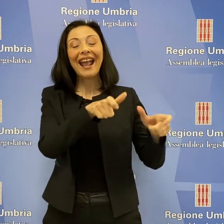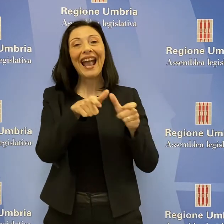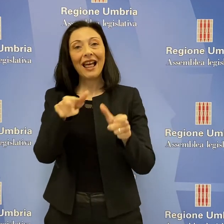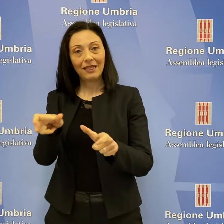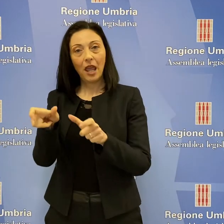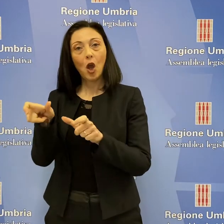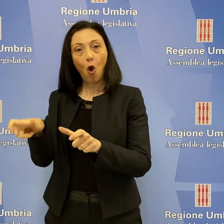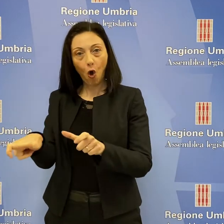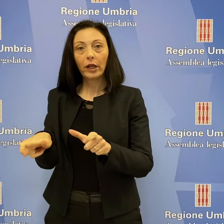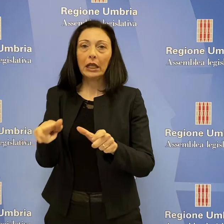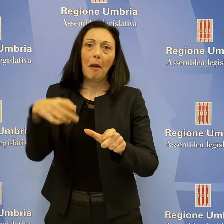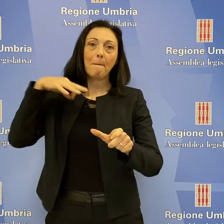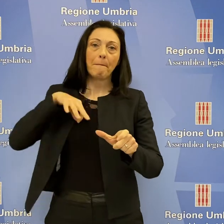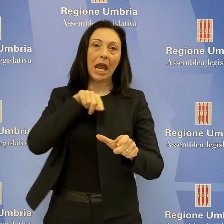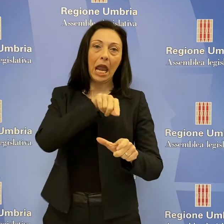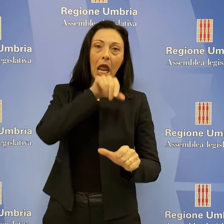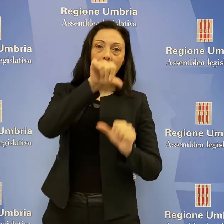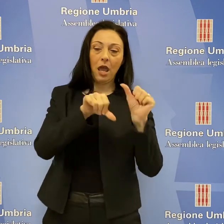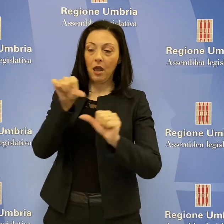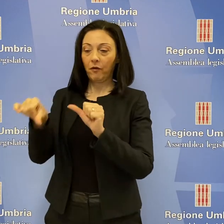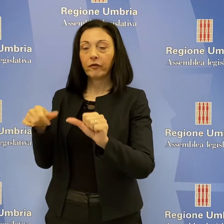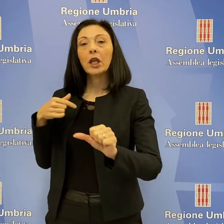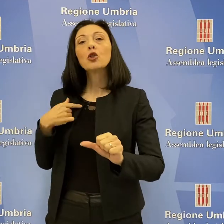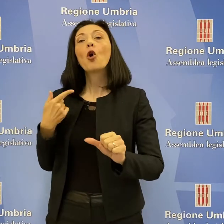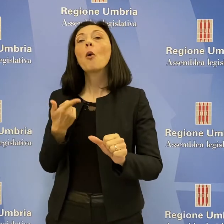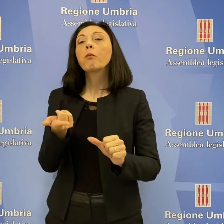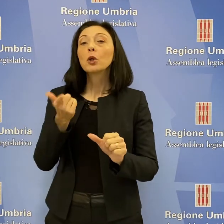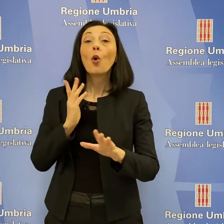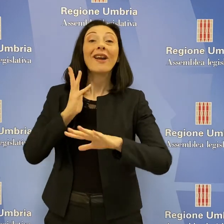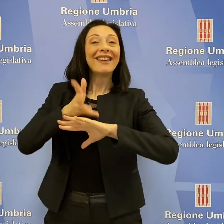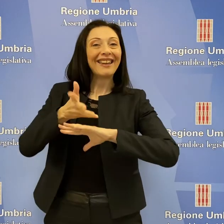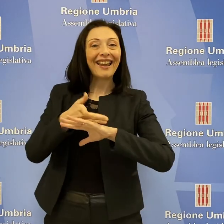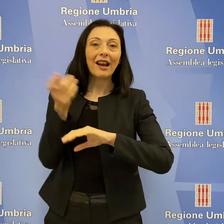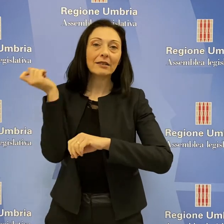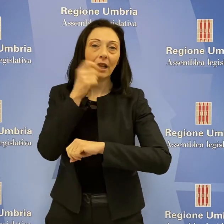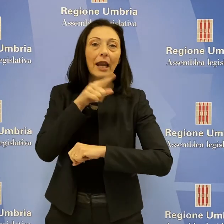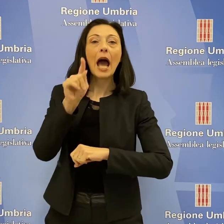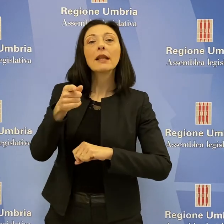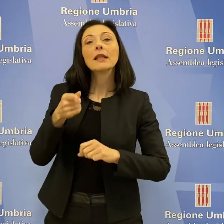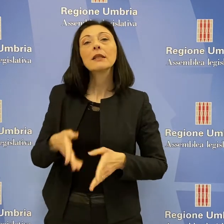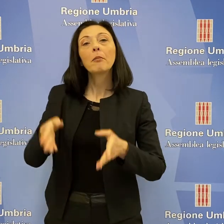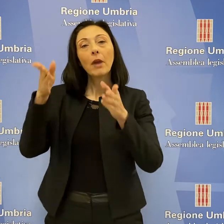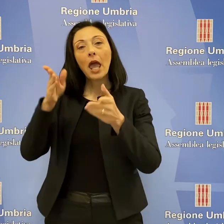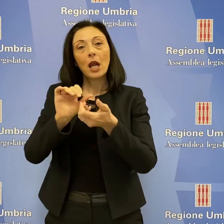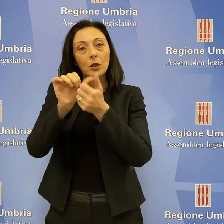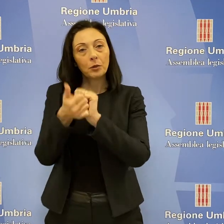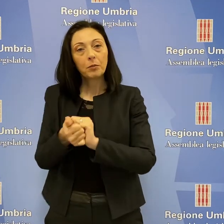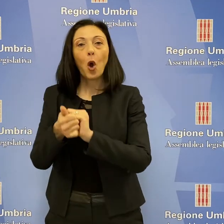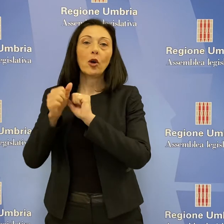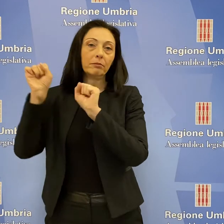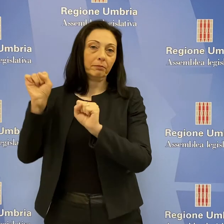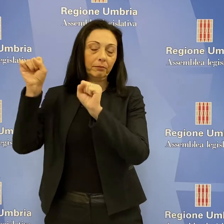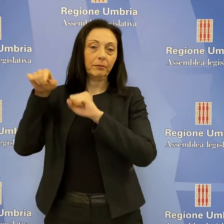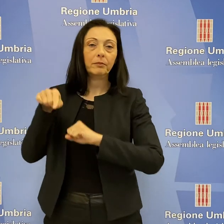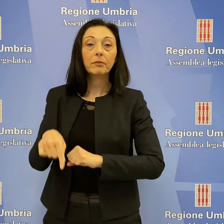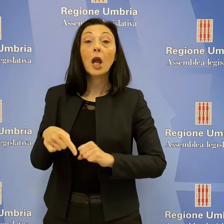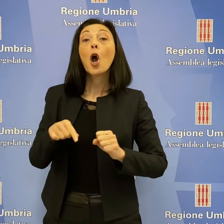quote agevolate e ingressi omaggio in palestre e strutture sportive. Sarà alla Giunta, a doverle indicare, garantita la